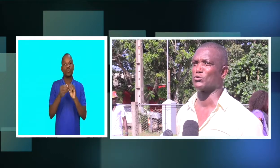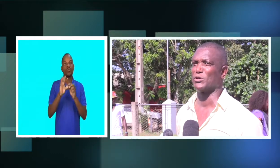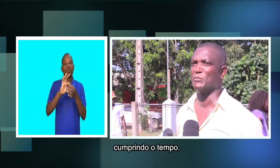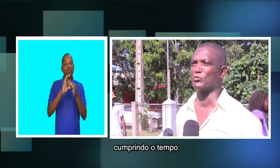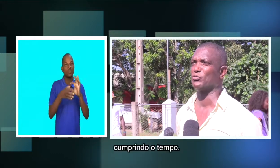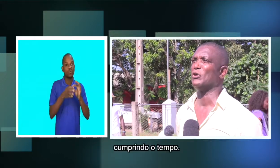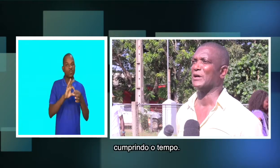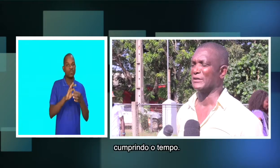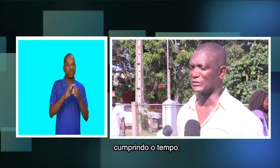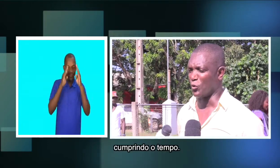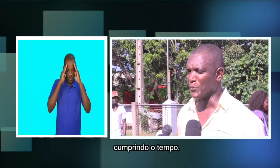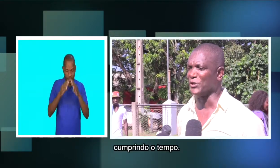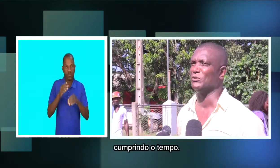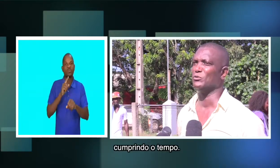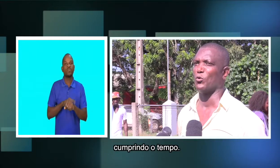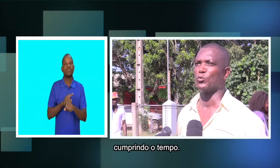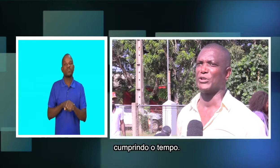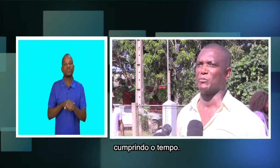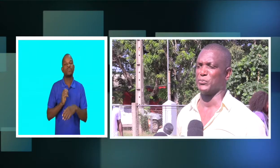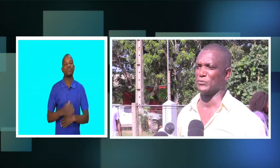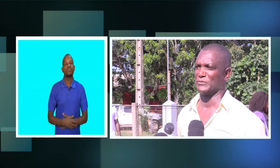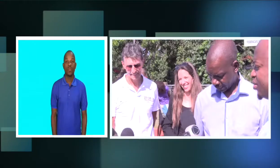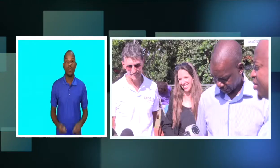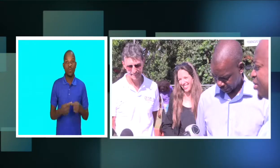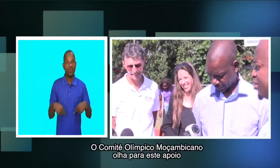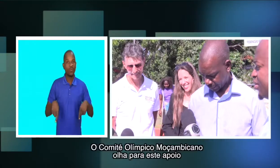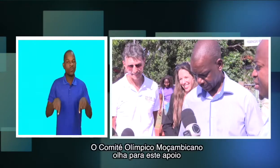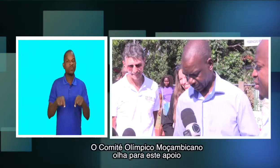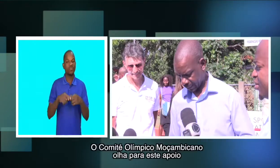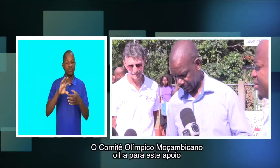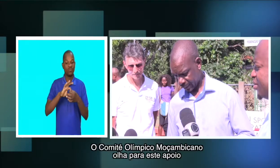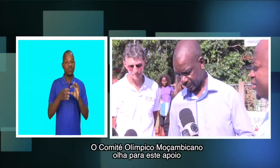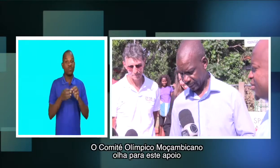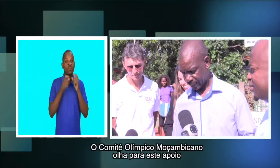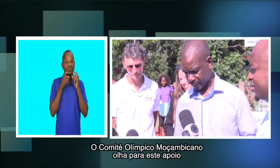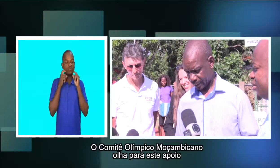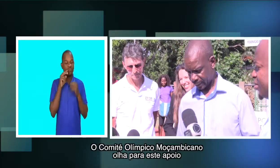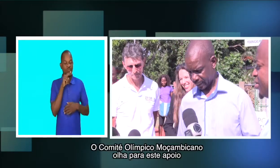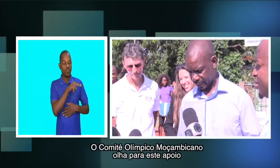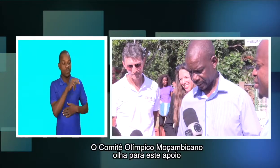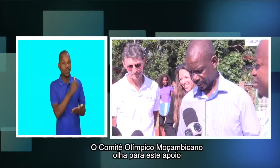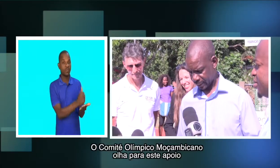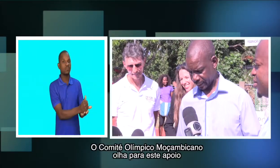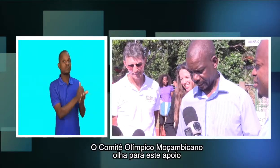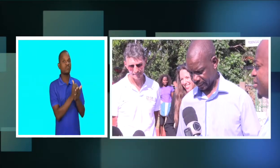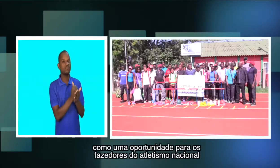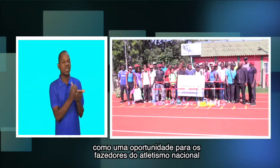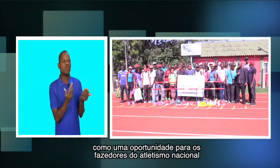Olímpicos cumprindo com o tempo. O Comitê Olímpico de Moçambique olha para este apoio como uma